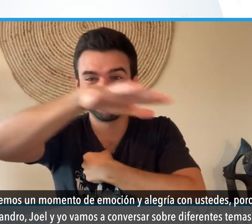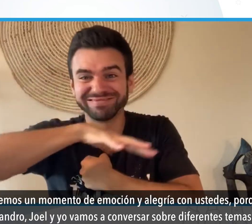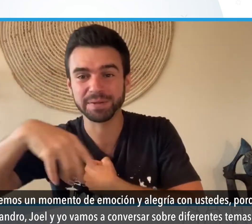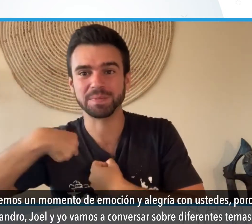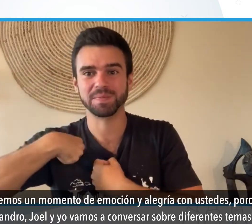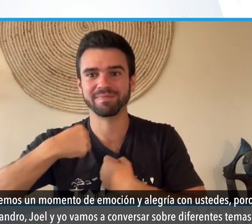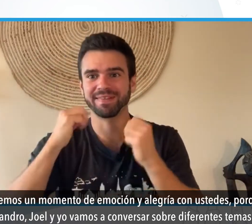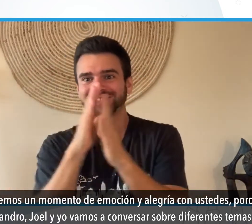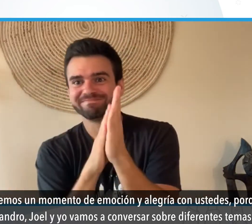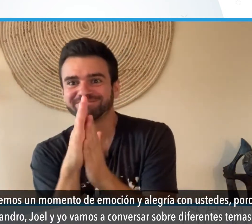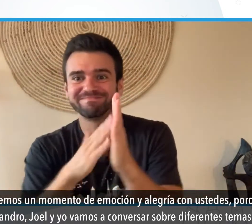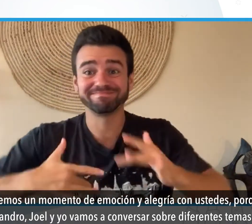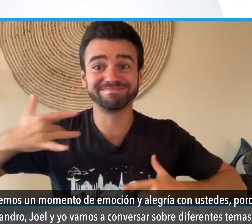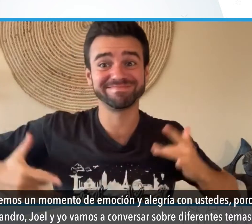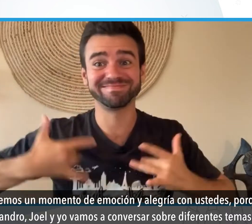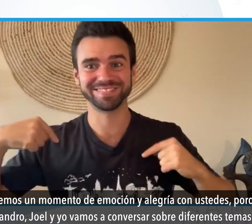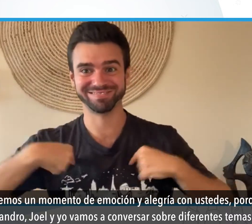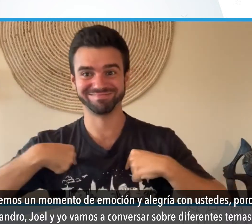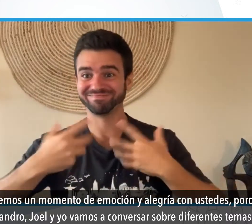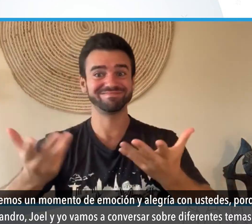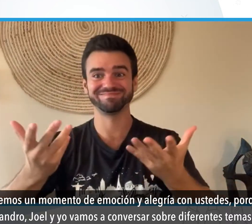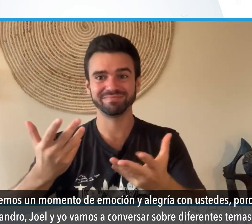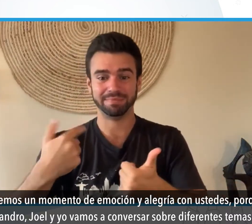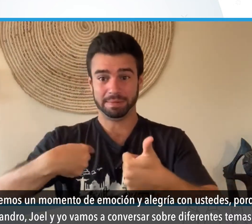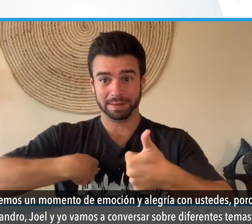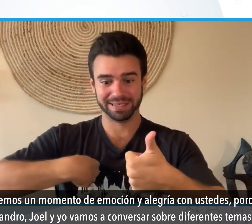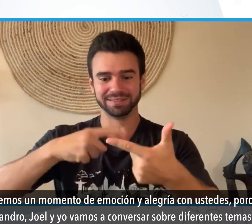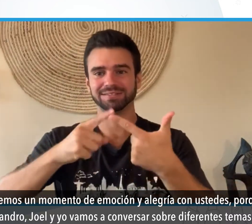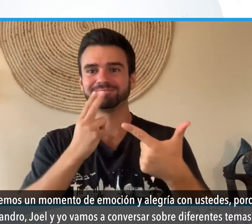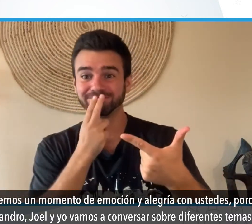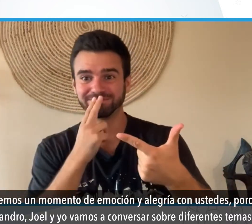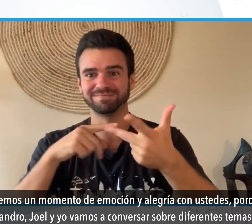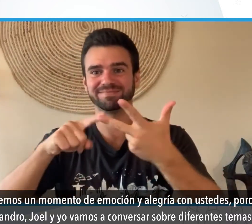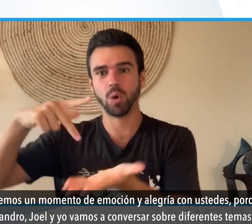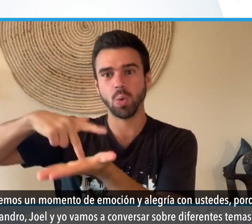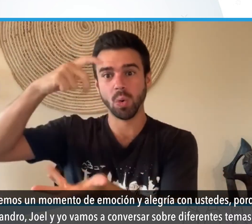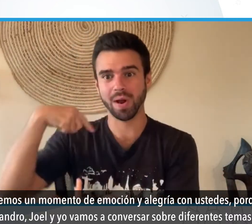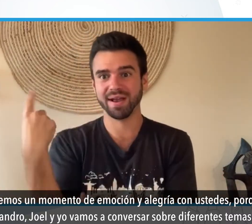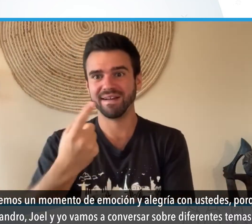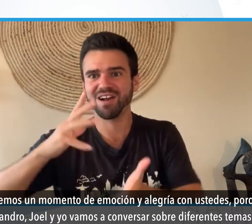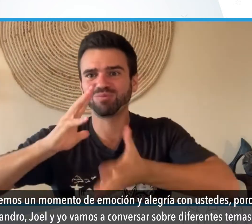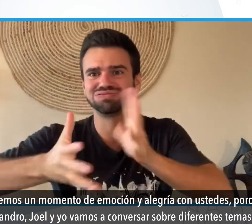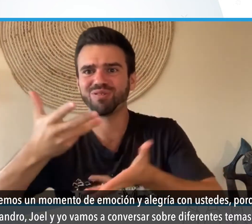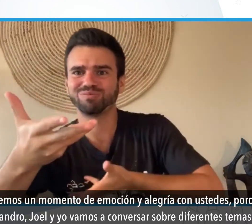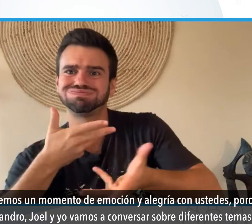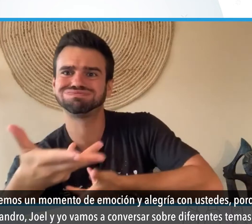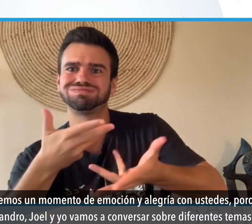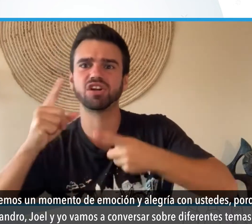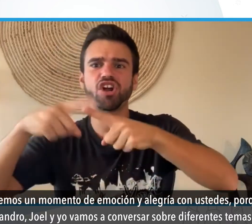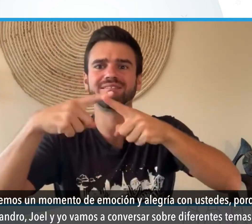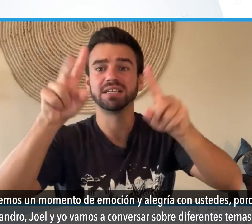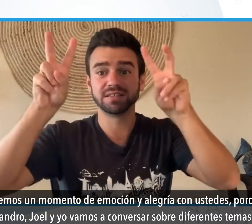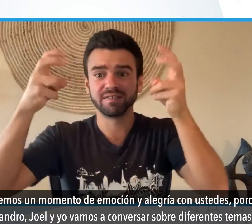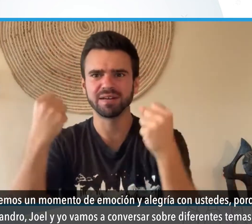Tendremos un momento de emoción y alegría con ustedes, porque Lisandro, Joel y yo vamos a conversar sobre